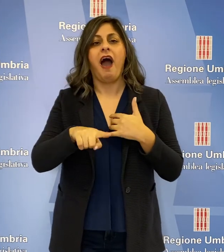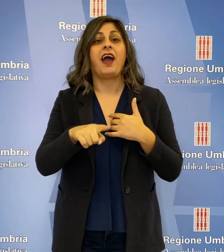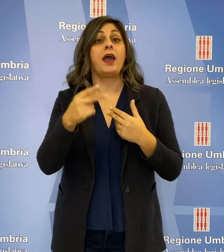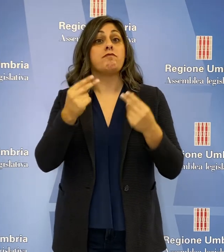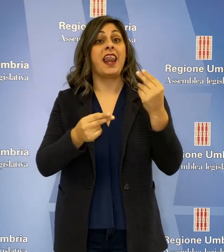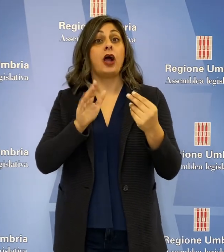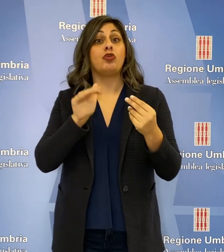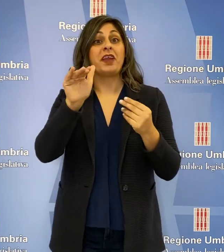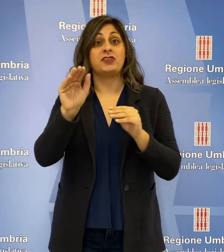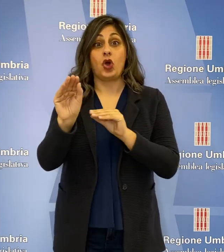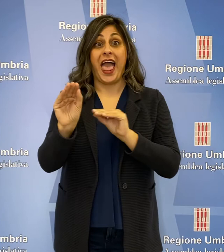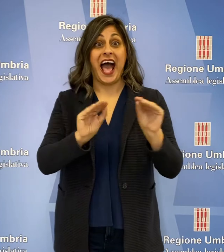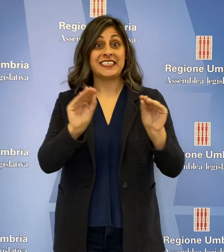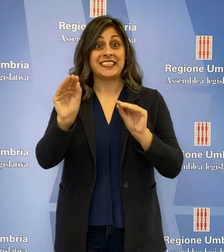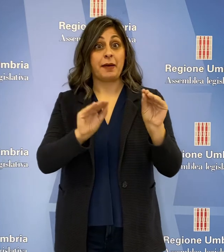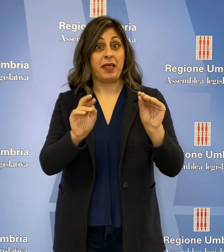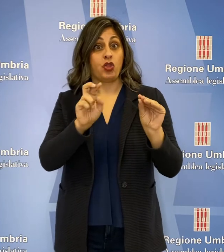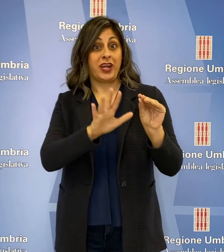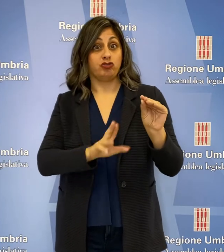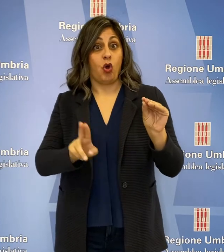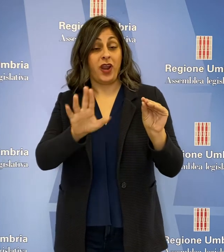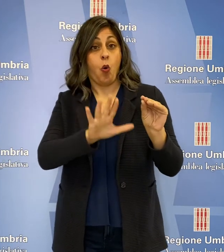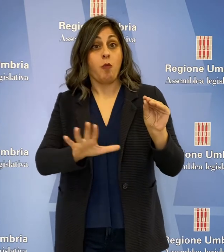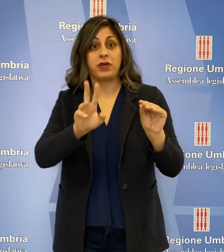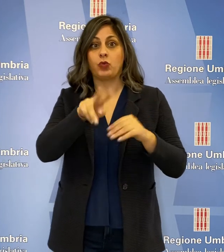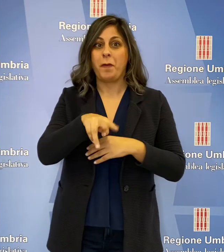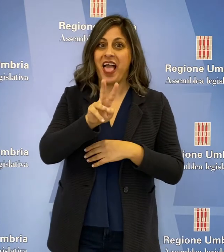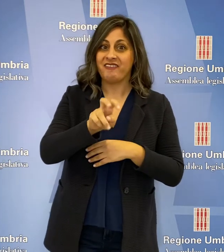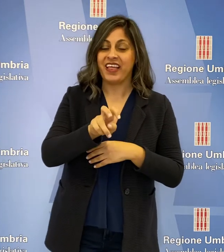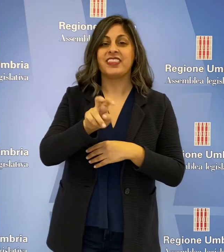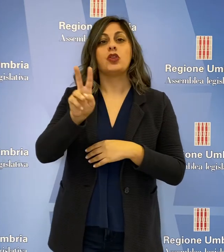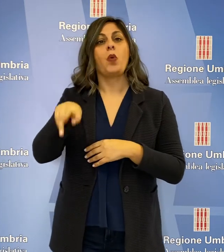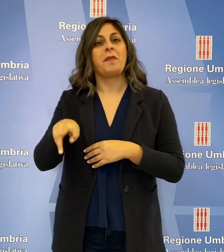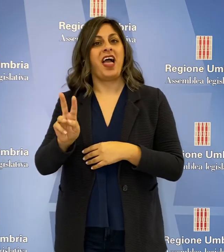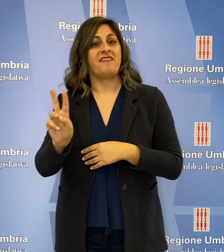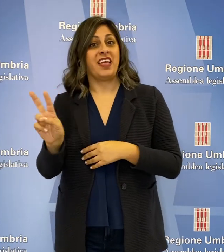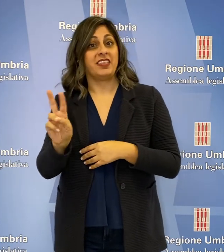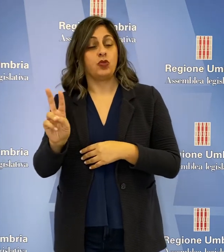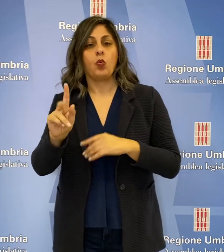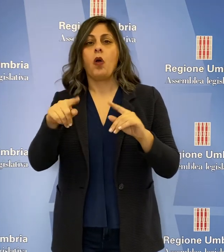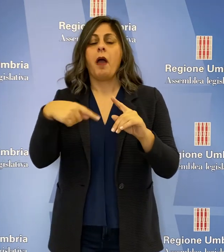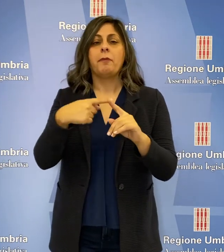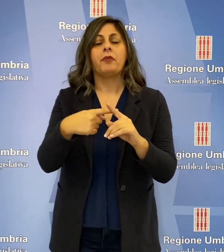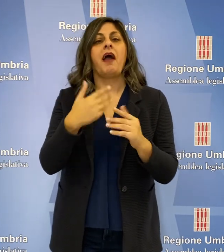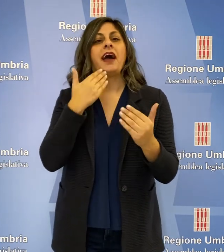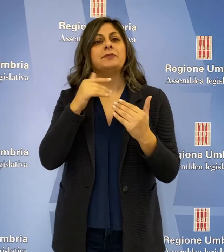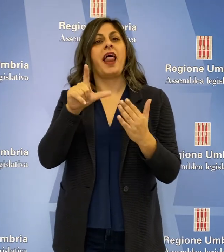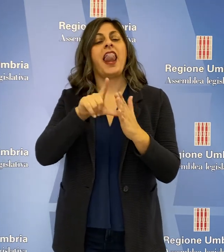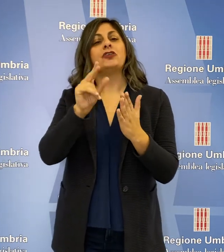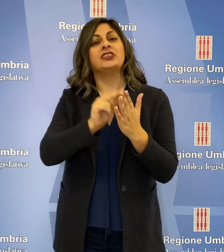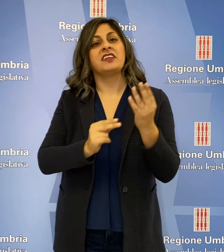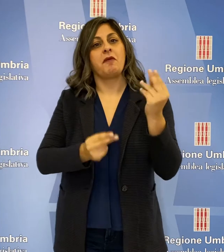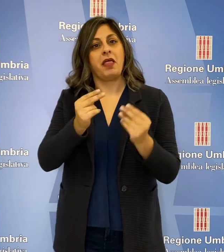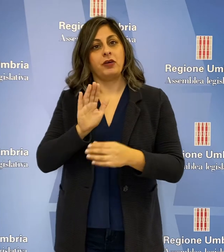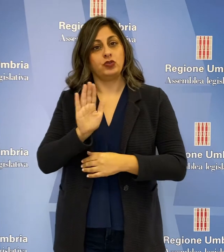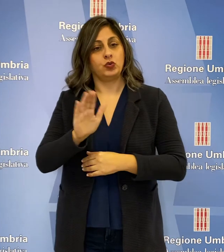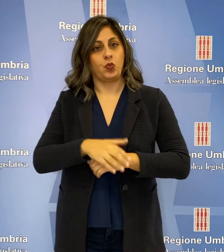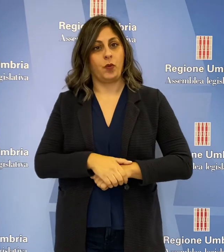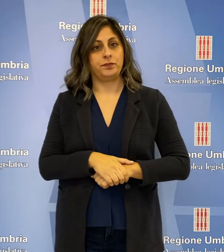del bilancio di previsione della Regione Umbria 2020-2022 e quello dell'Assemblea Legislativa. Parte